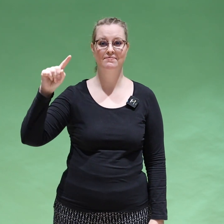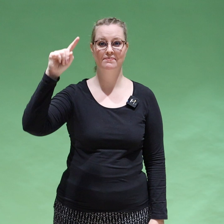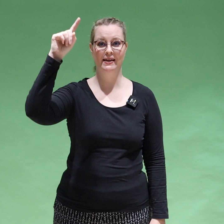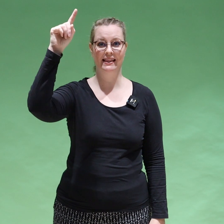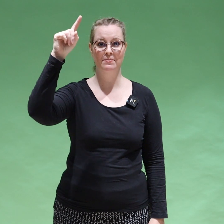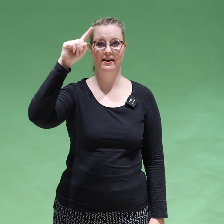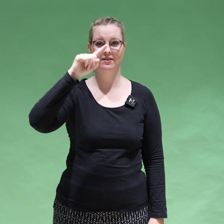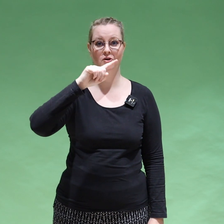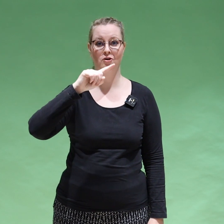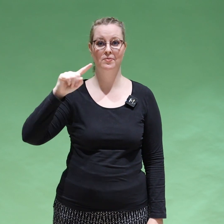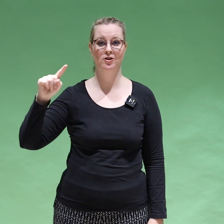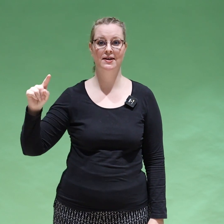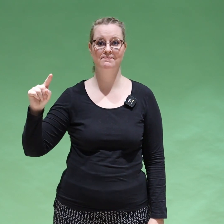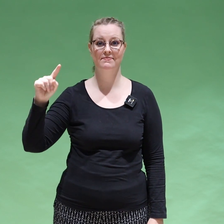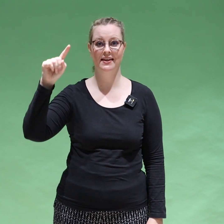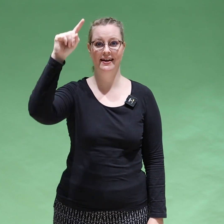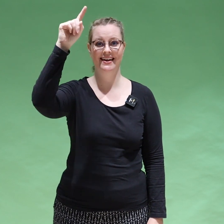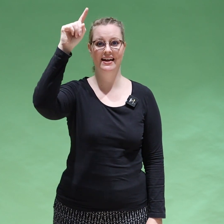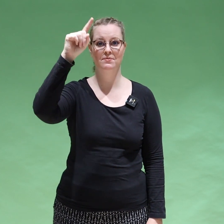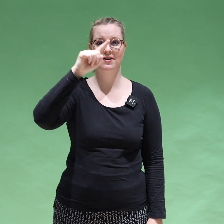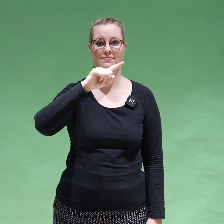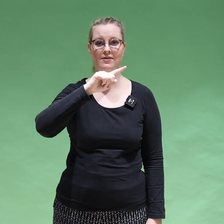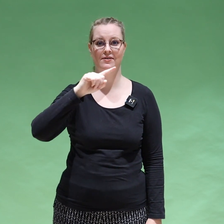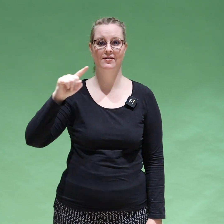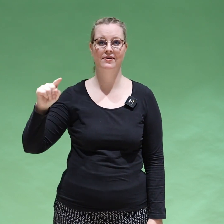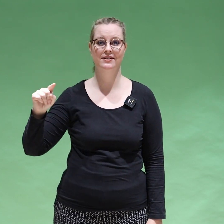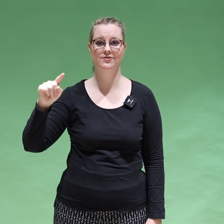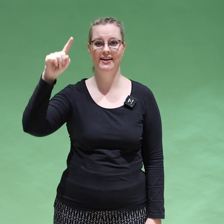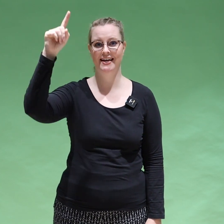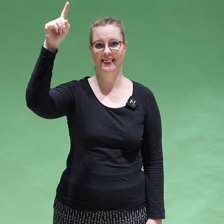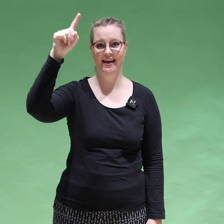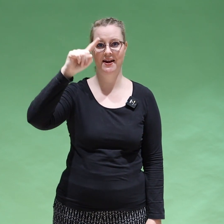piirtämään kolmiota tähän ilmaan kasvojen eteen.